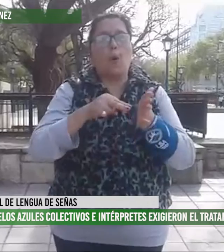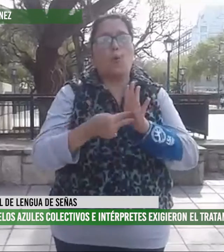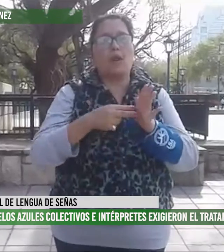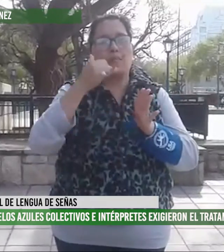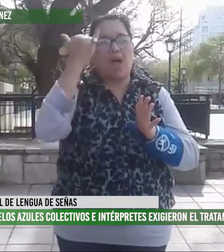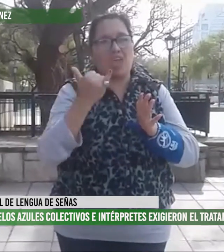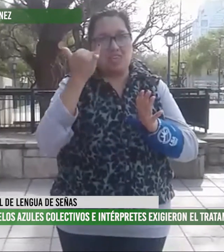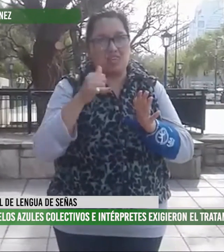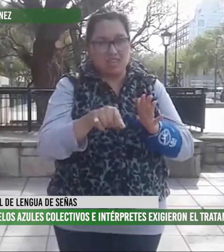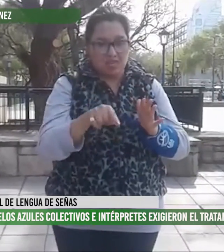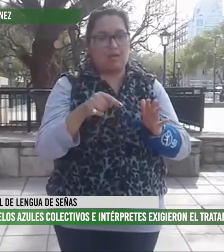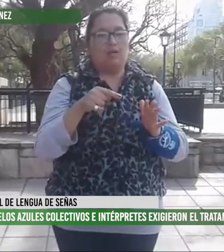yo, porque había problemas.